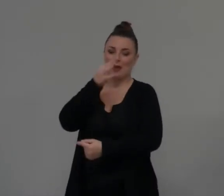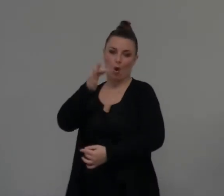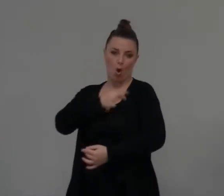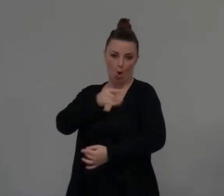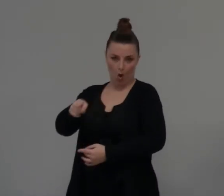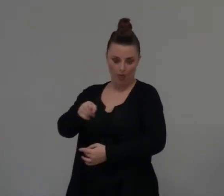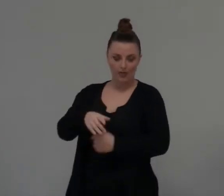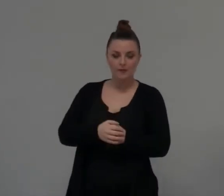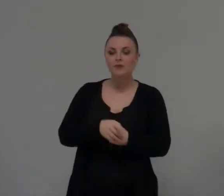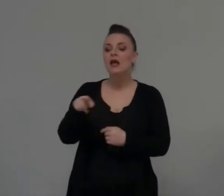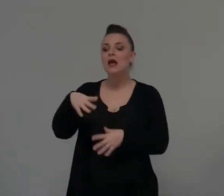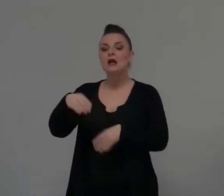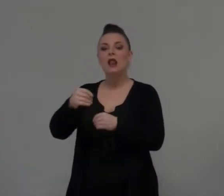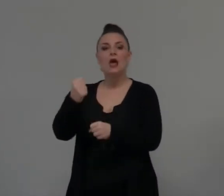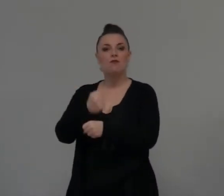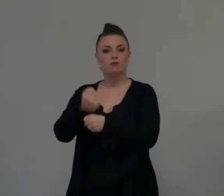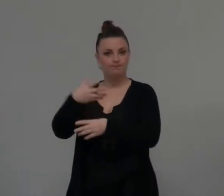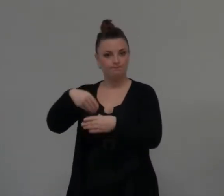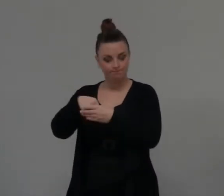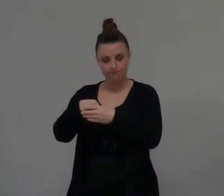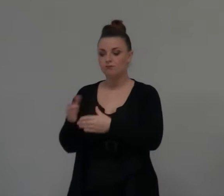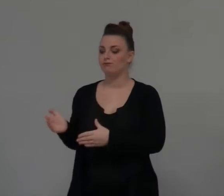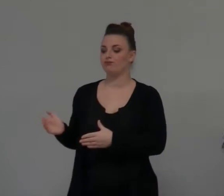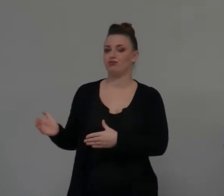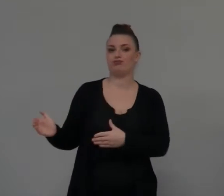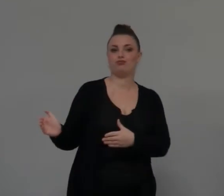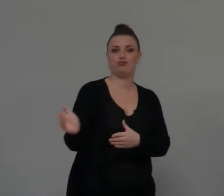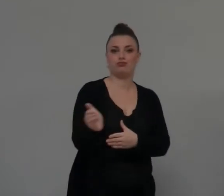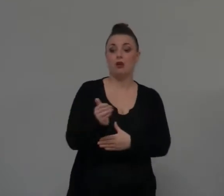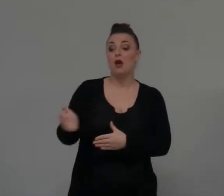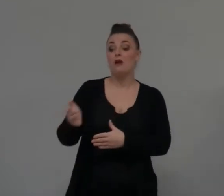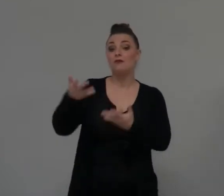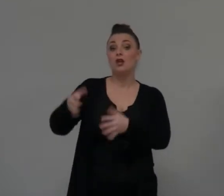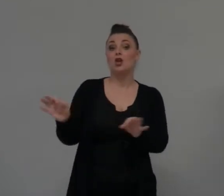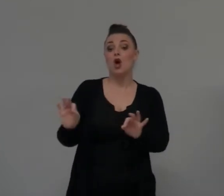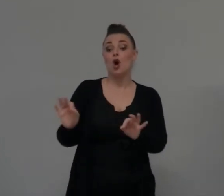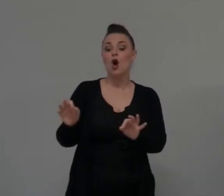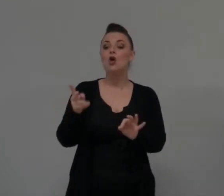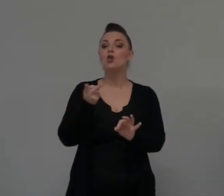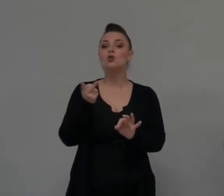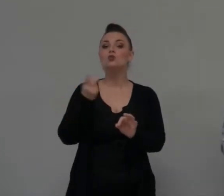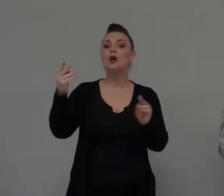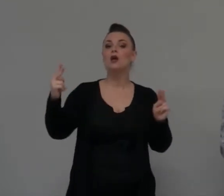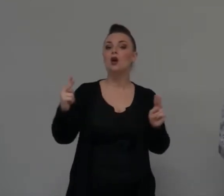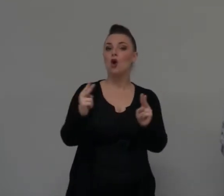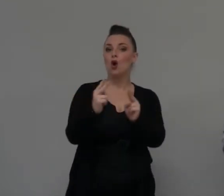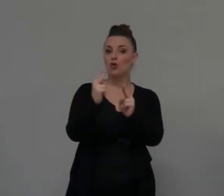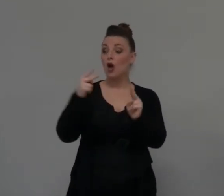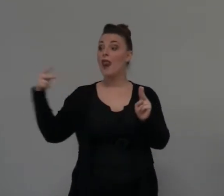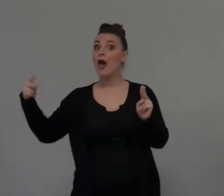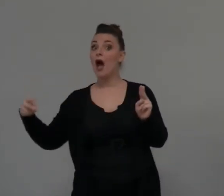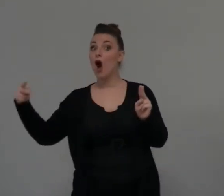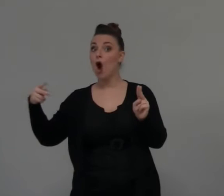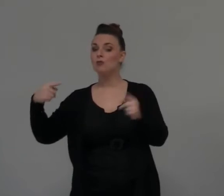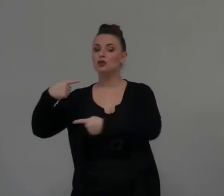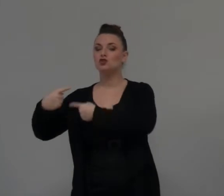campi di Boaz e prima che finisca il raccolto Ruff e Boaz si incontrano, ma suggerisce una cosa non